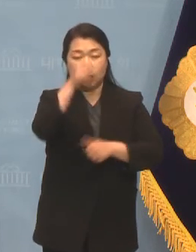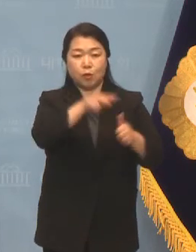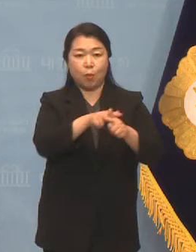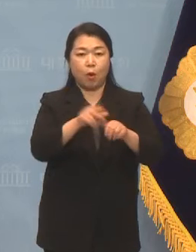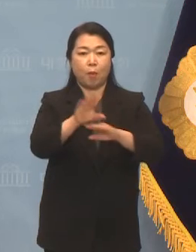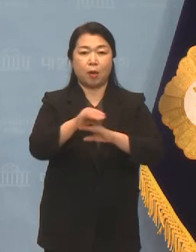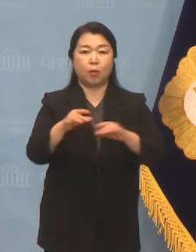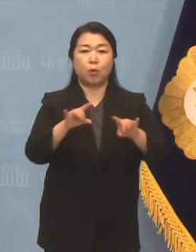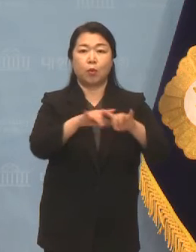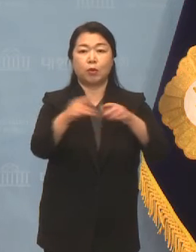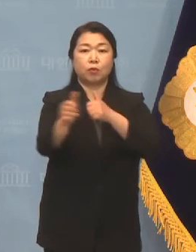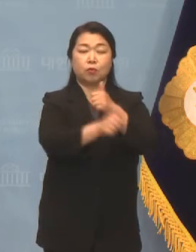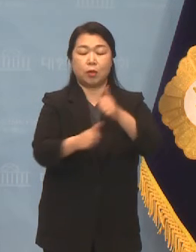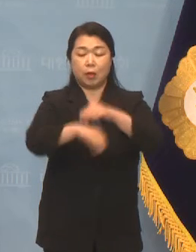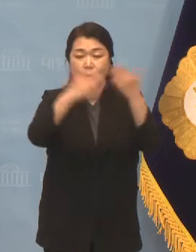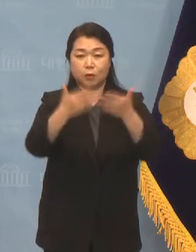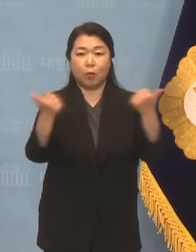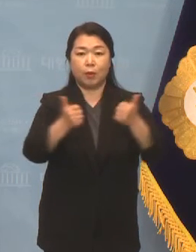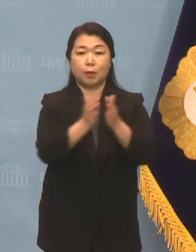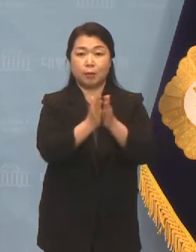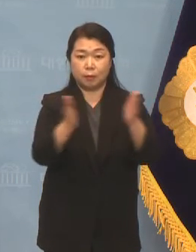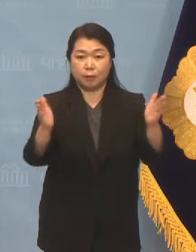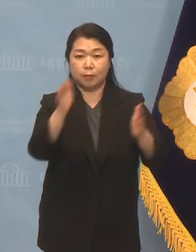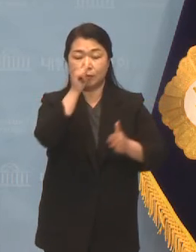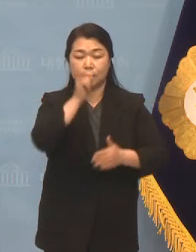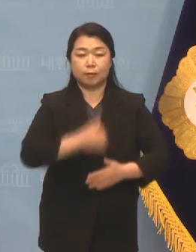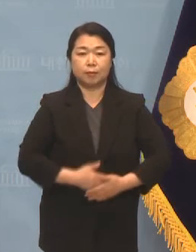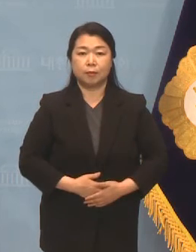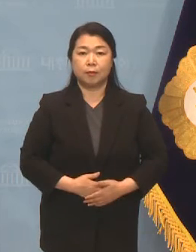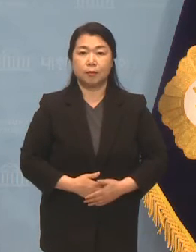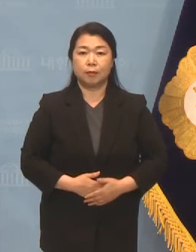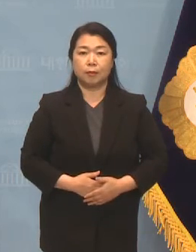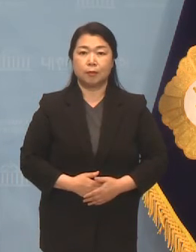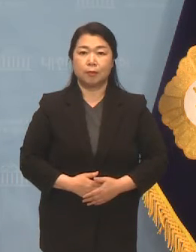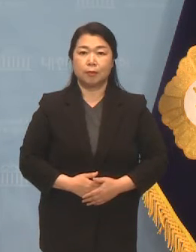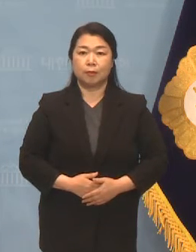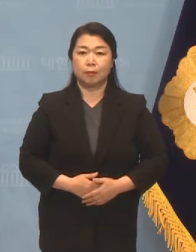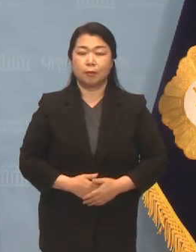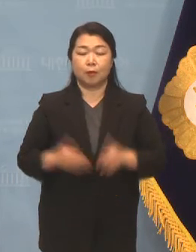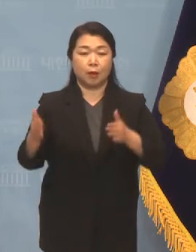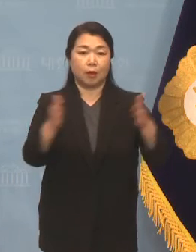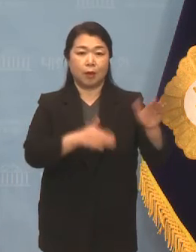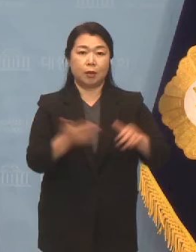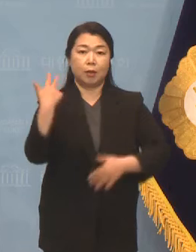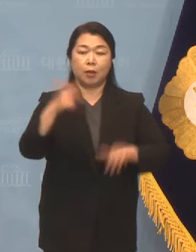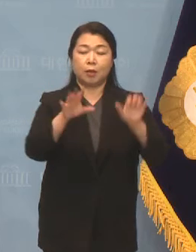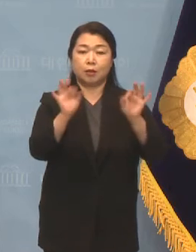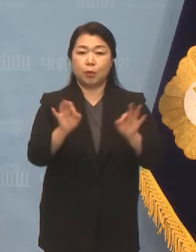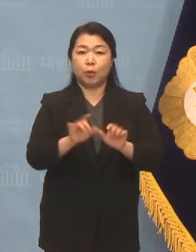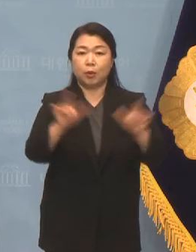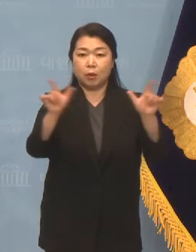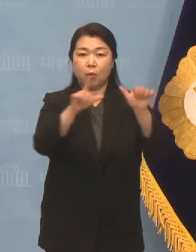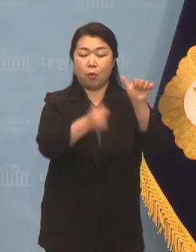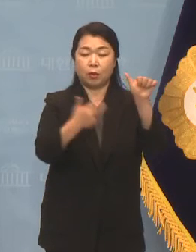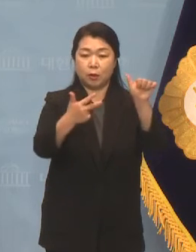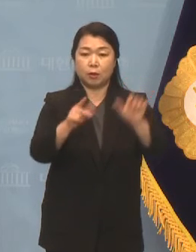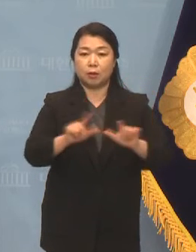과학기술정보방송통신위원회 전체회의도 예정되어 있습니다. 한편 지난 금요일 5월 7일